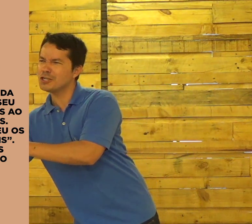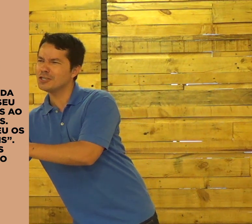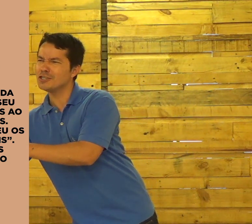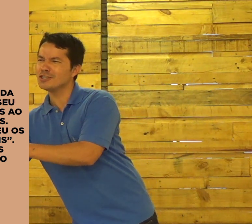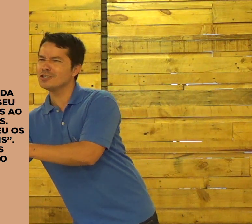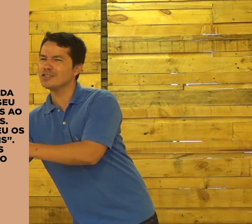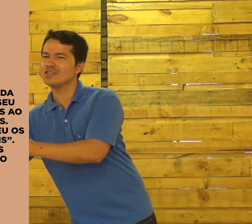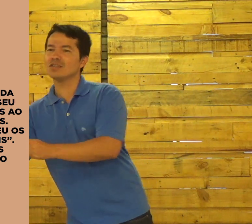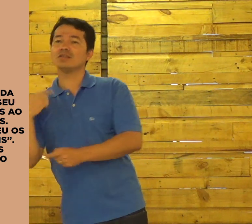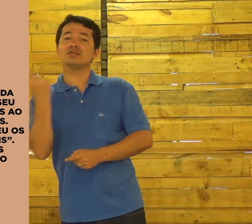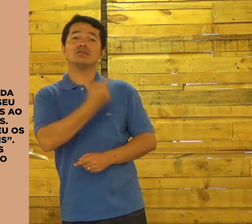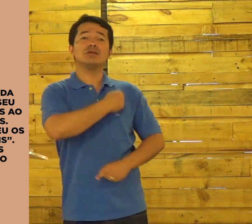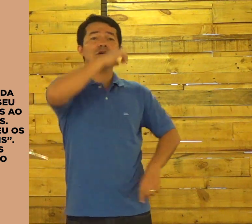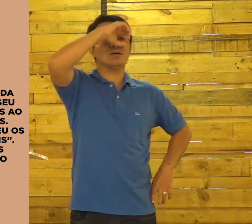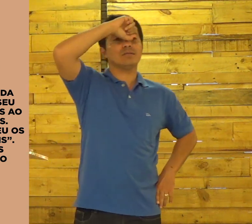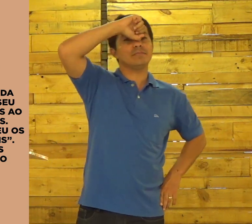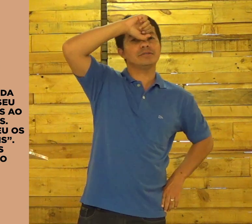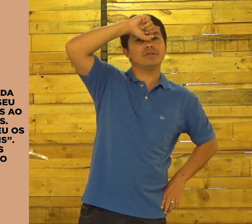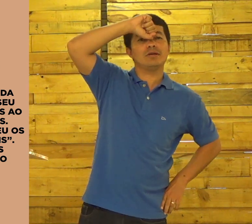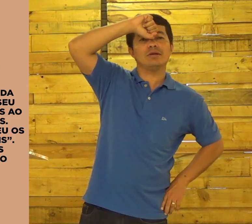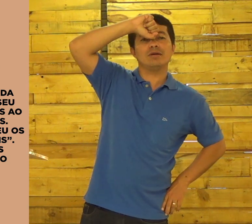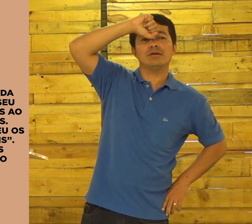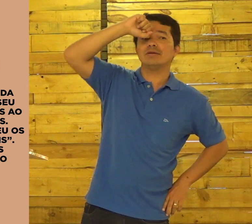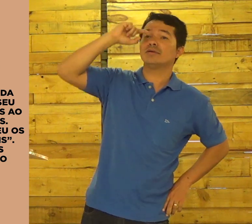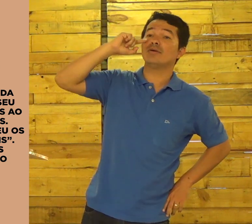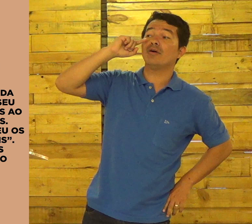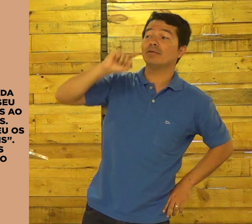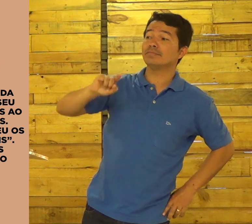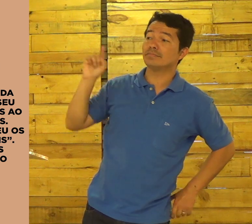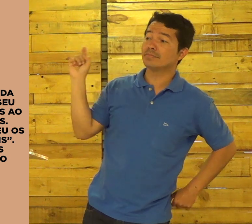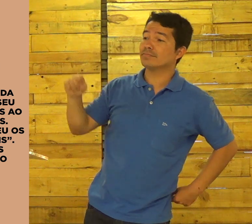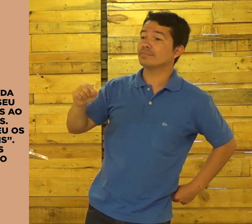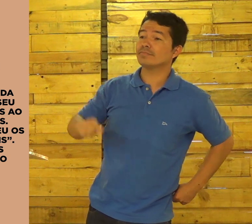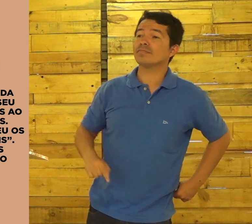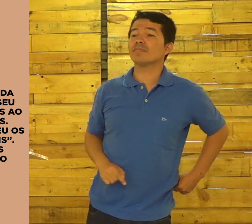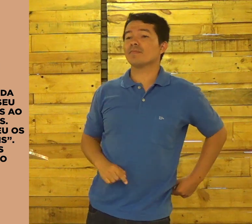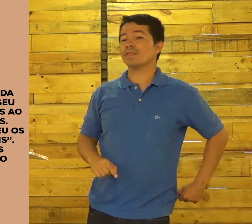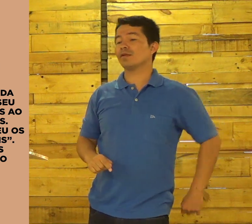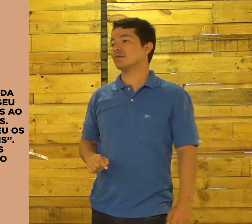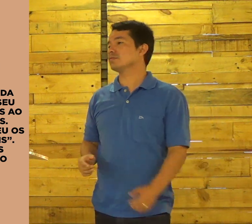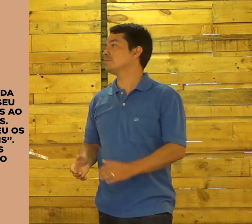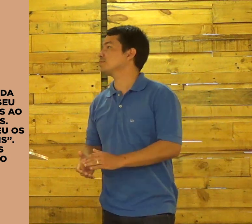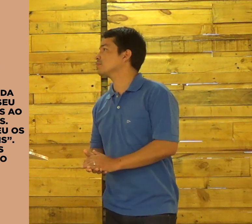rejeitou. Ele quis eles. E o que nós aprendemos? Pode passar, por favor.